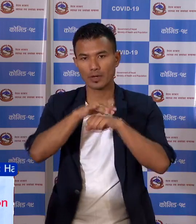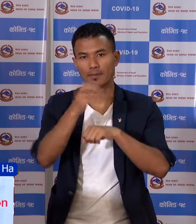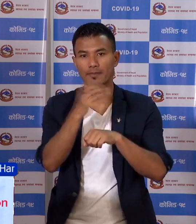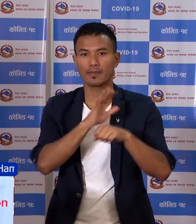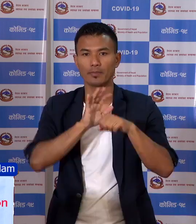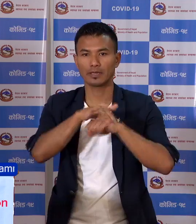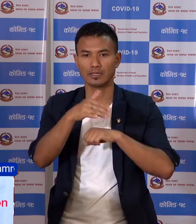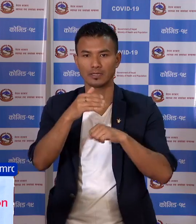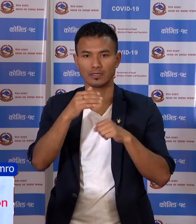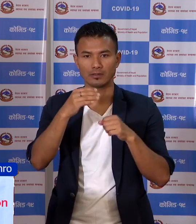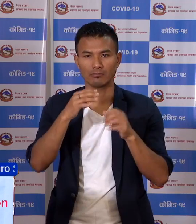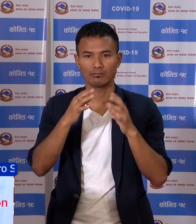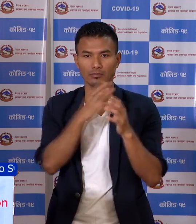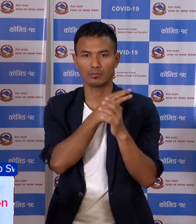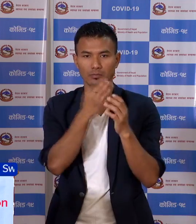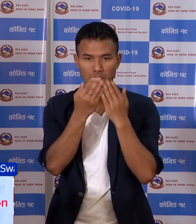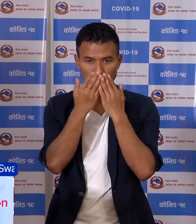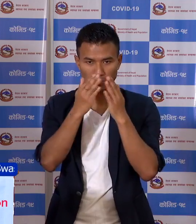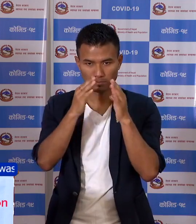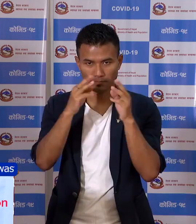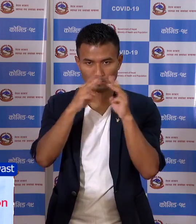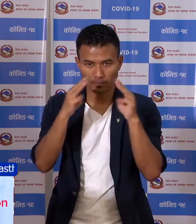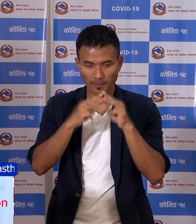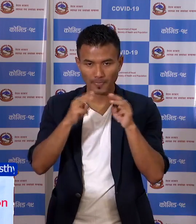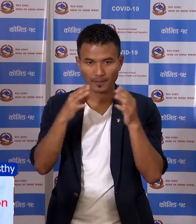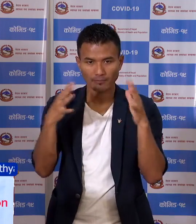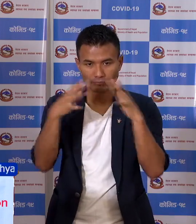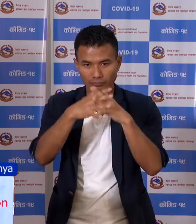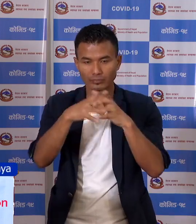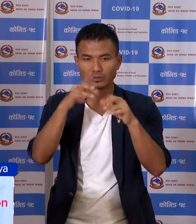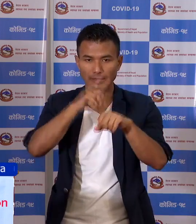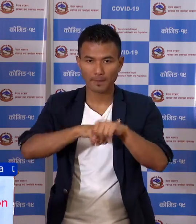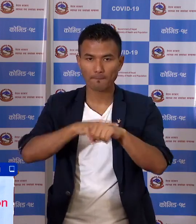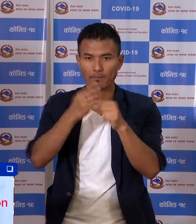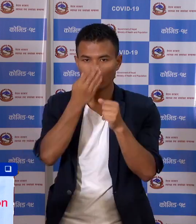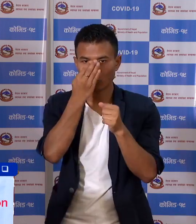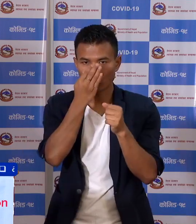वंदा बड़ी चाहिए भीरबार मस्चित मा चाहिए जमगठ हुने यो महिनामा